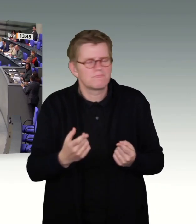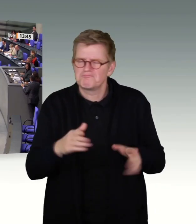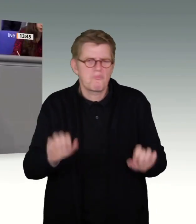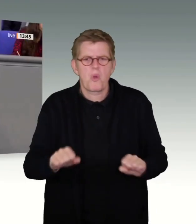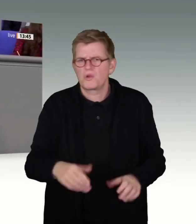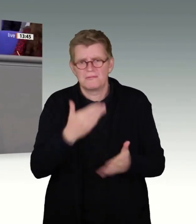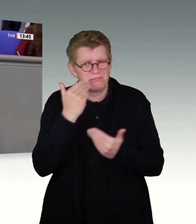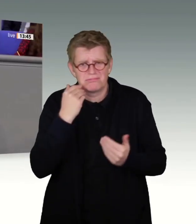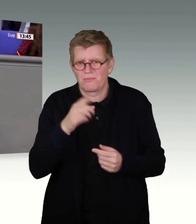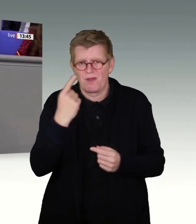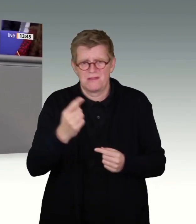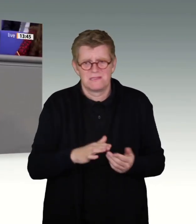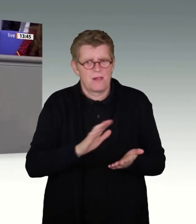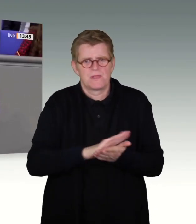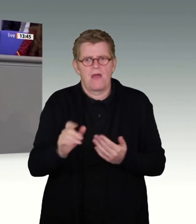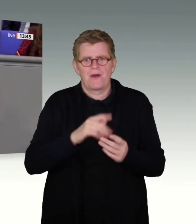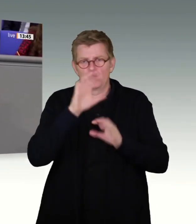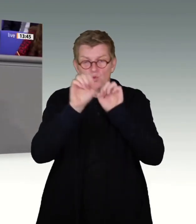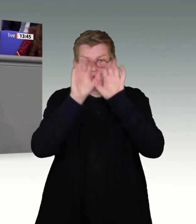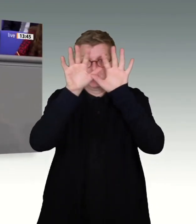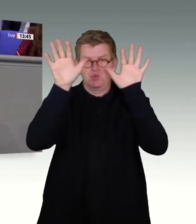Nebelkerze, die Sie in dieser Diskussion hier verbreiten.